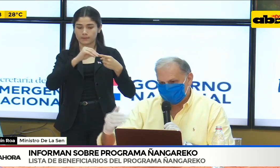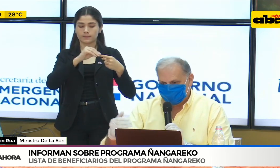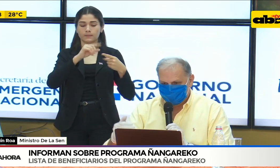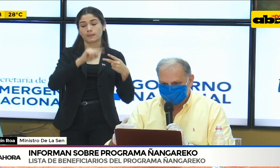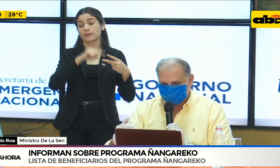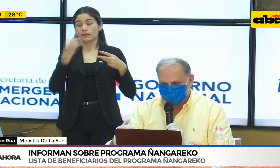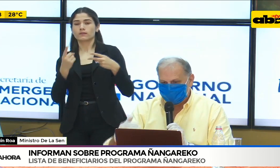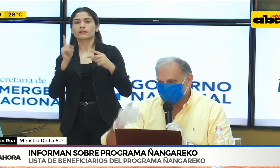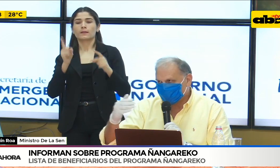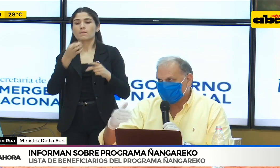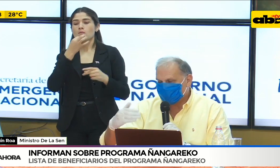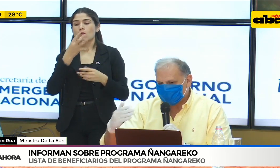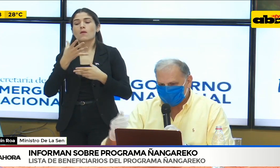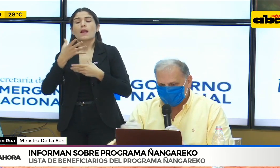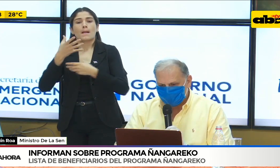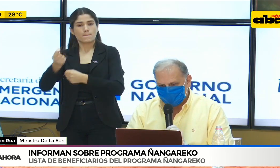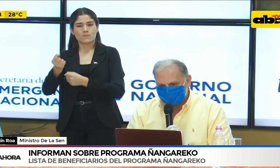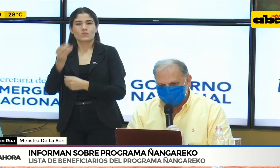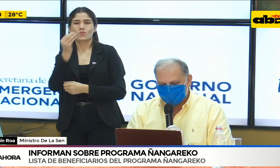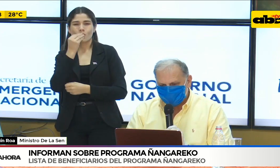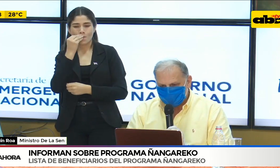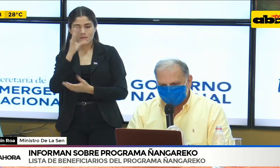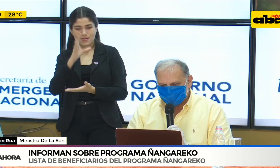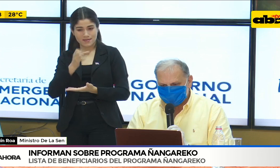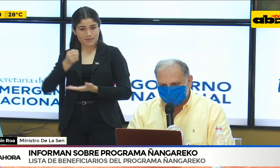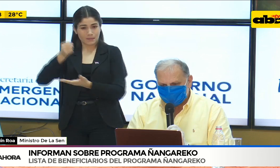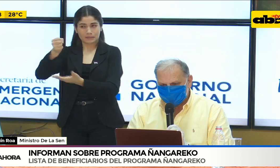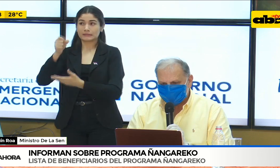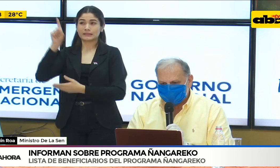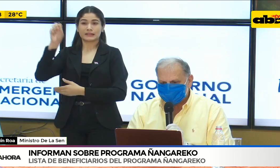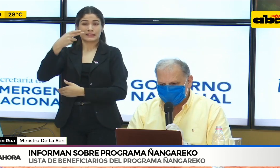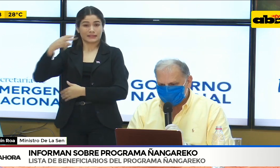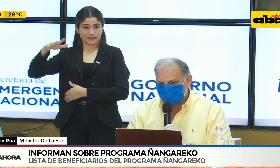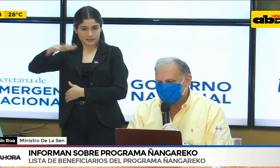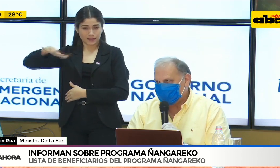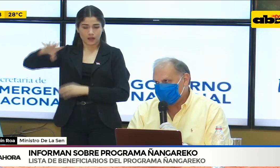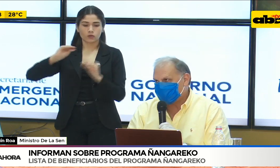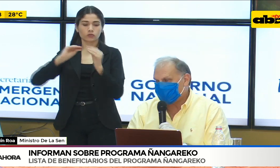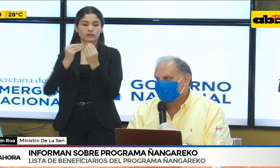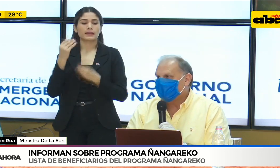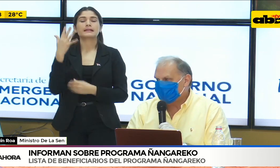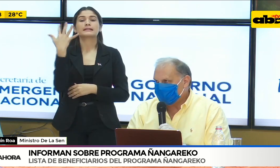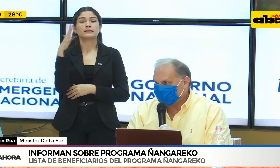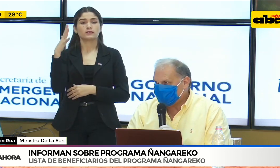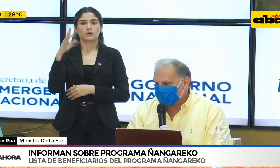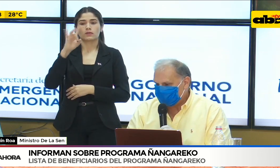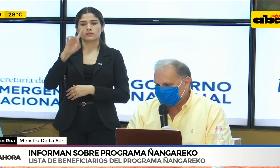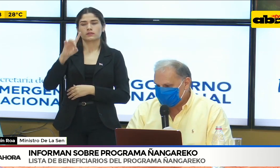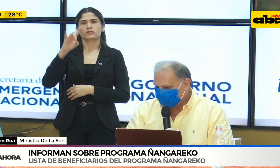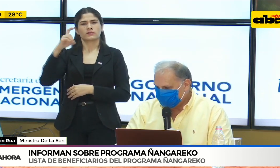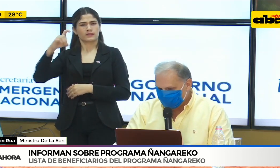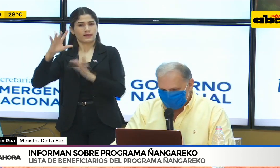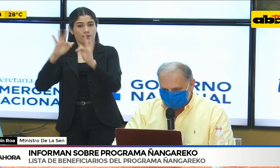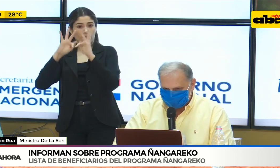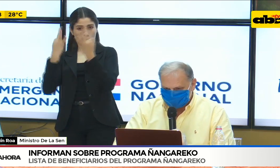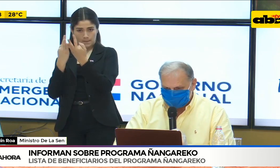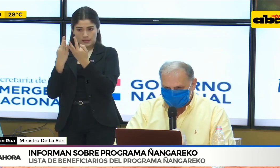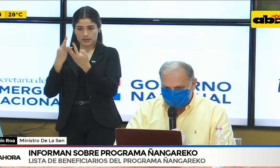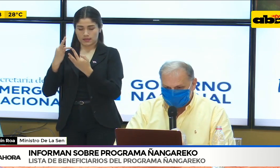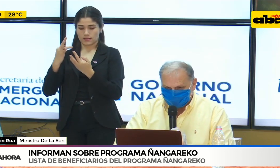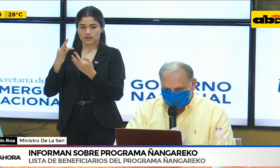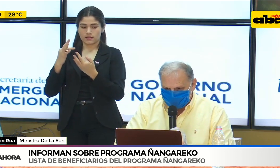a la zona del Chaco, 5 mil 887 familias beneficiadas. Y esto nos da